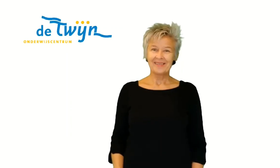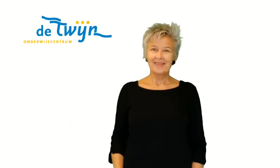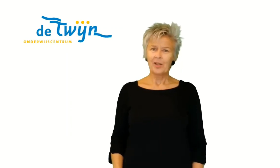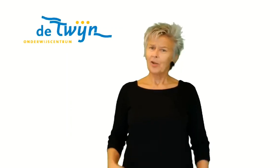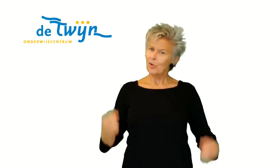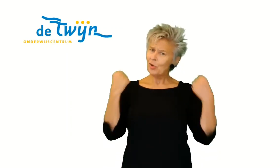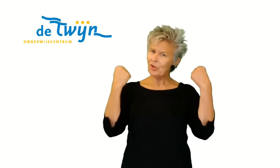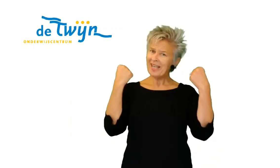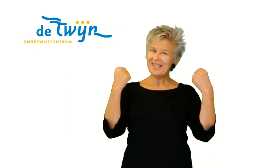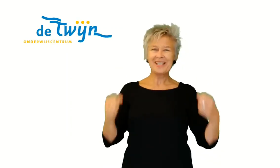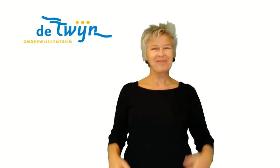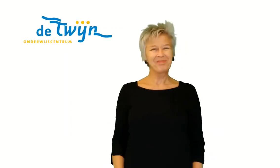Succes!